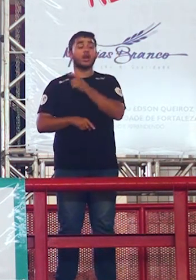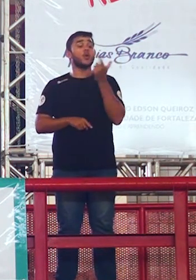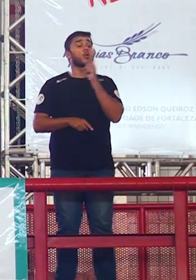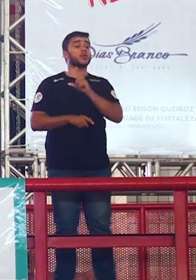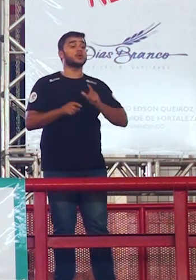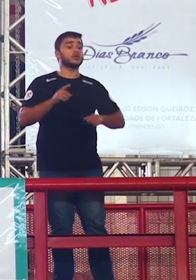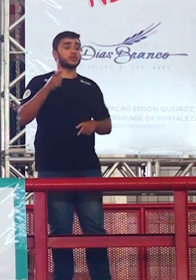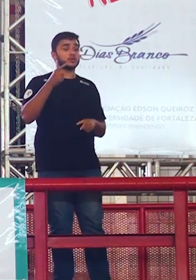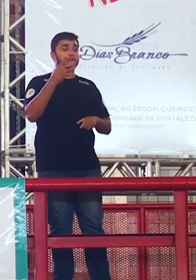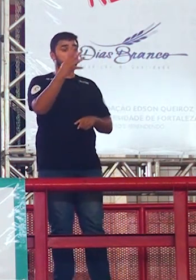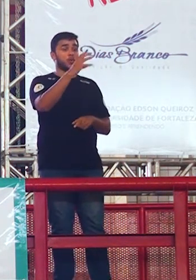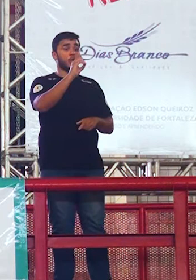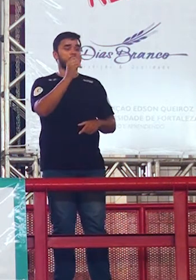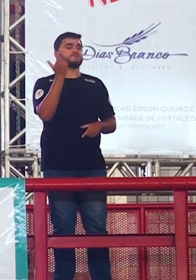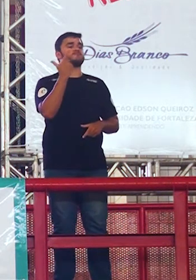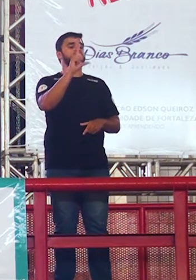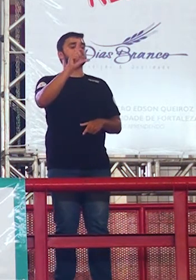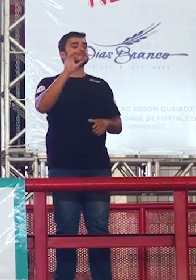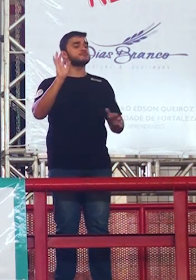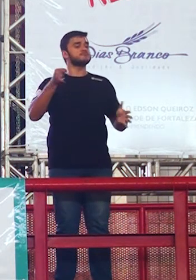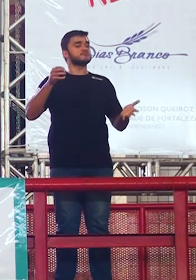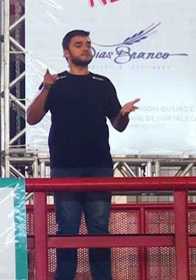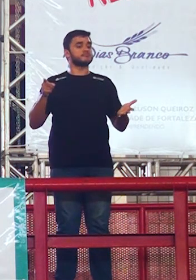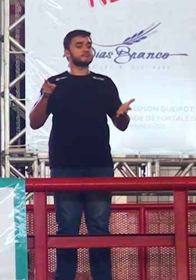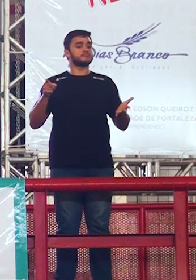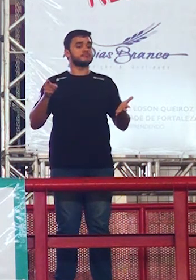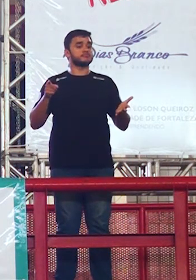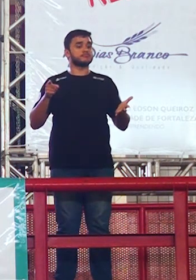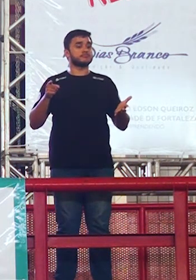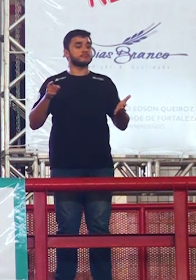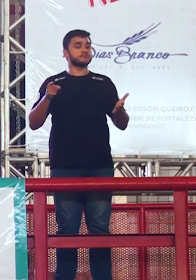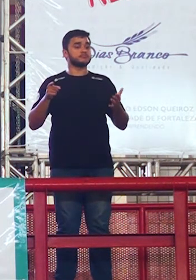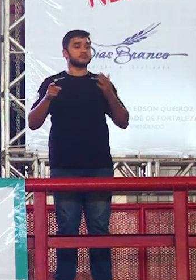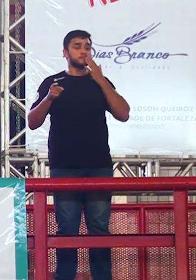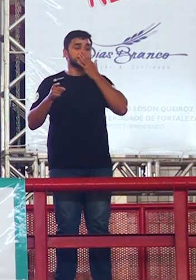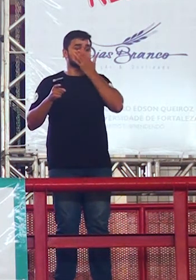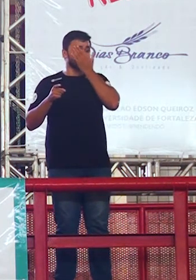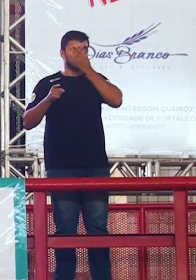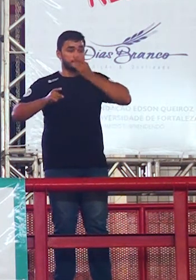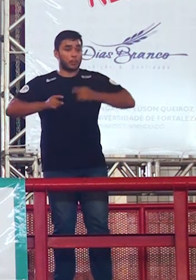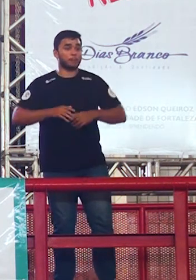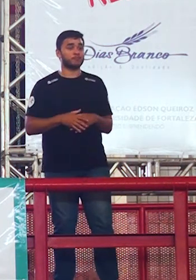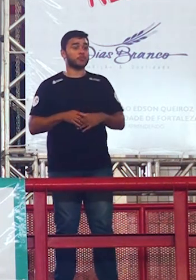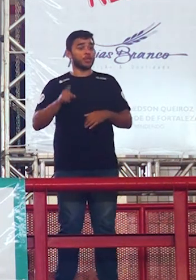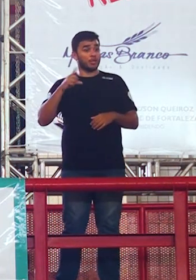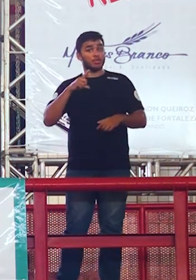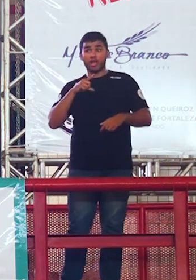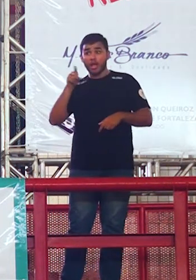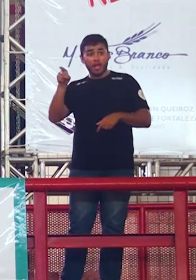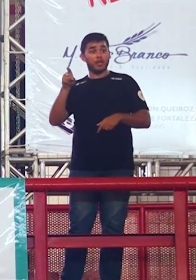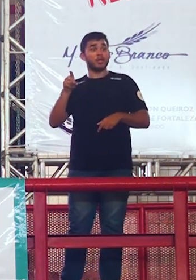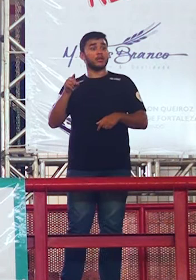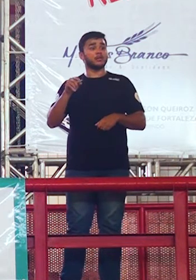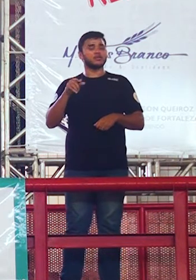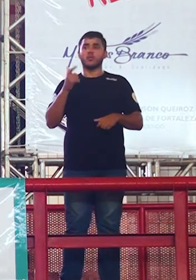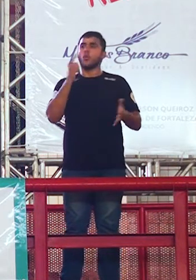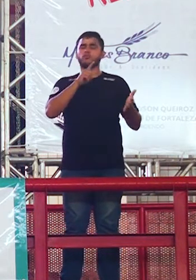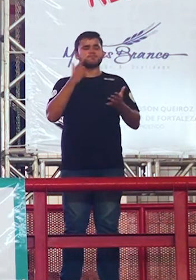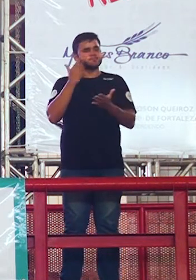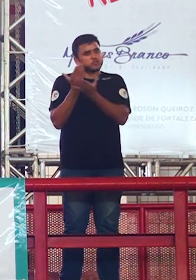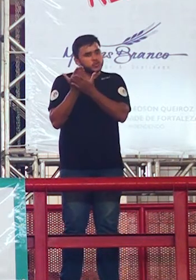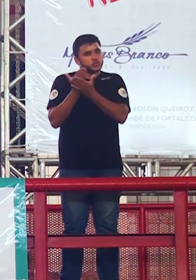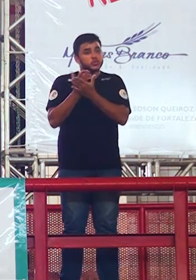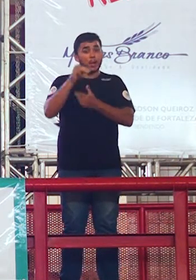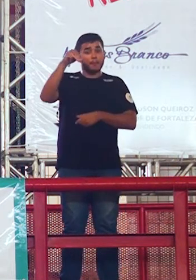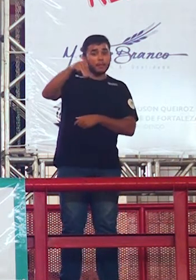ele fez 40 então a matemática e a redação pessoal elas dão um suporte muito forte